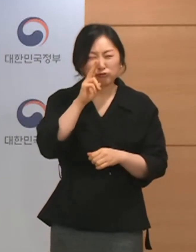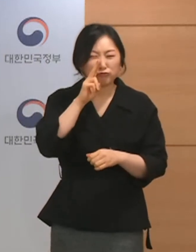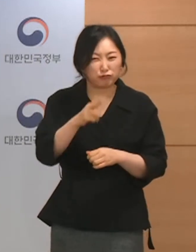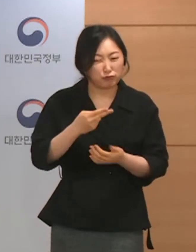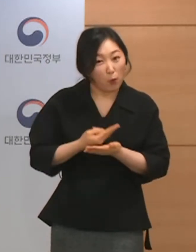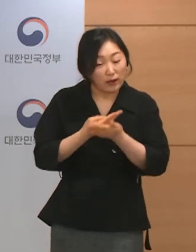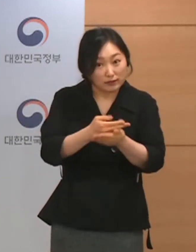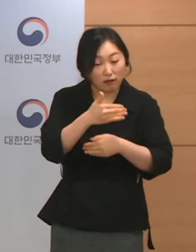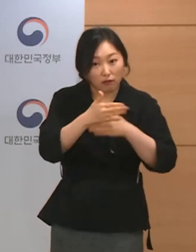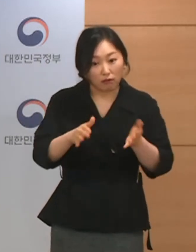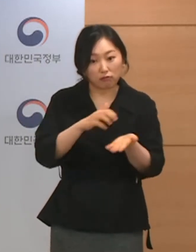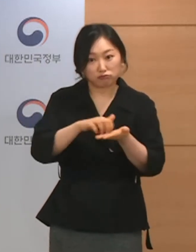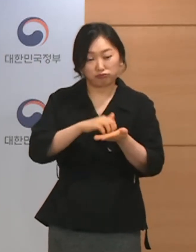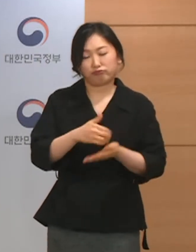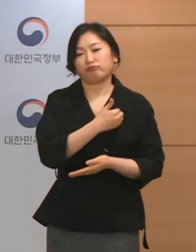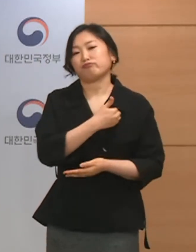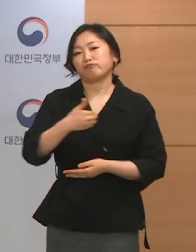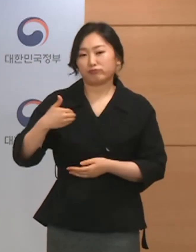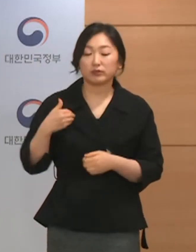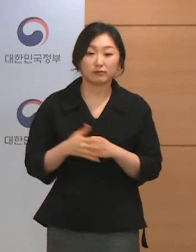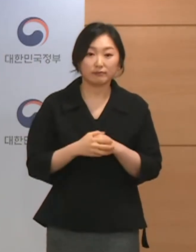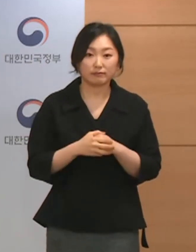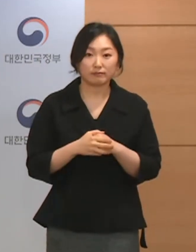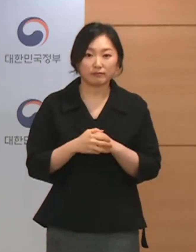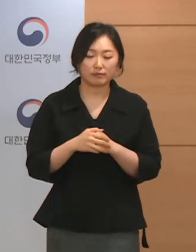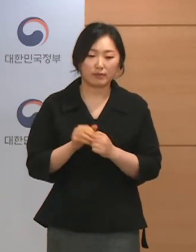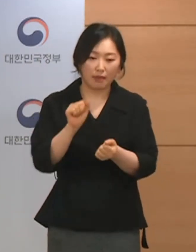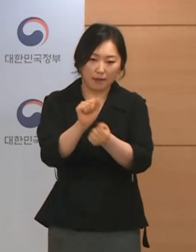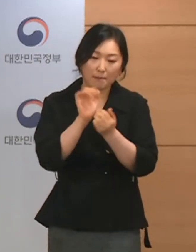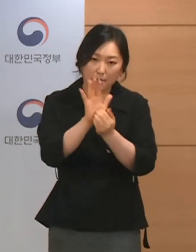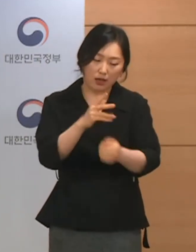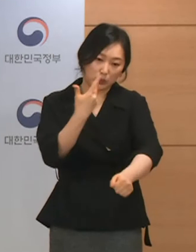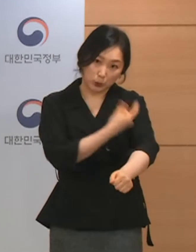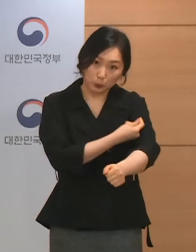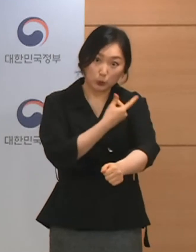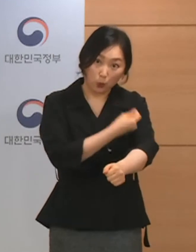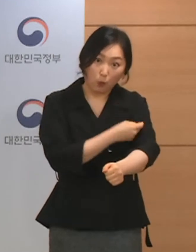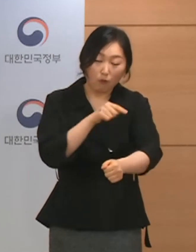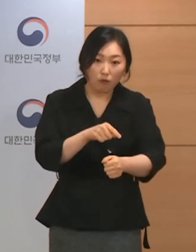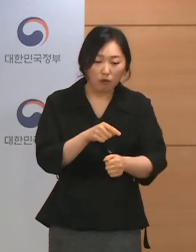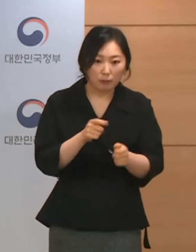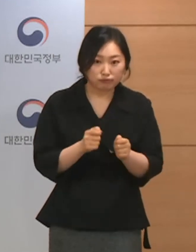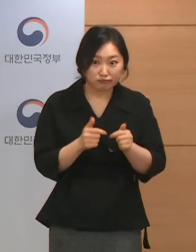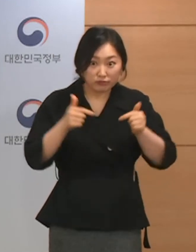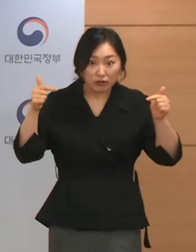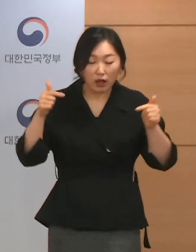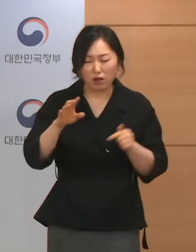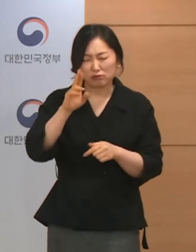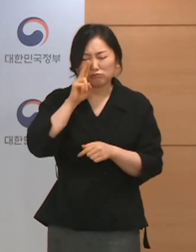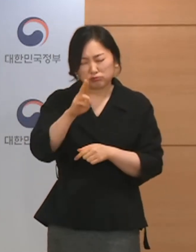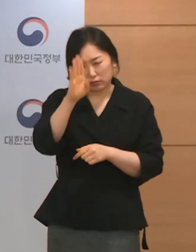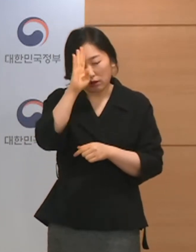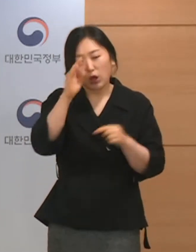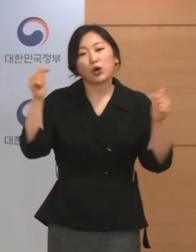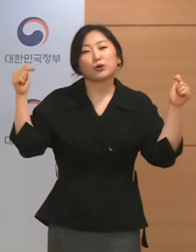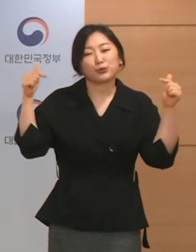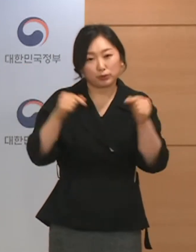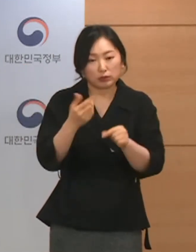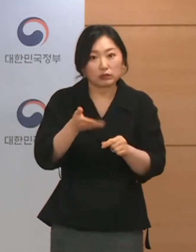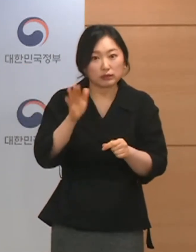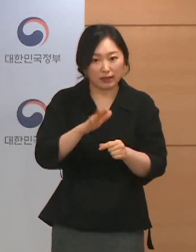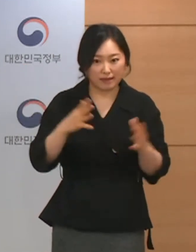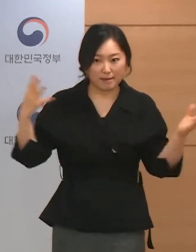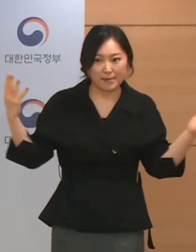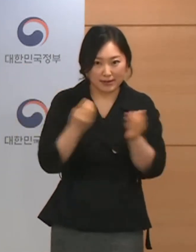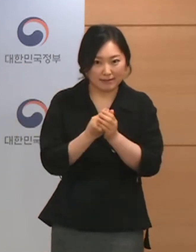충분합니다. 예방접종을 통해 중환자가 감소하고 있지만 아직 모든 사람의 감염을 막을 수 있을